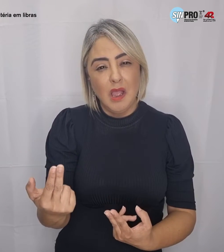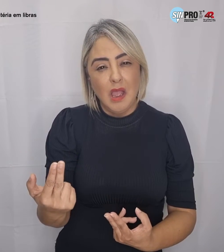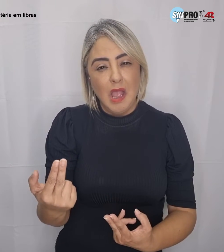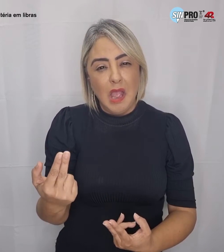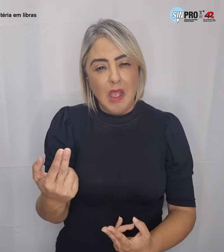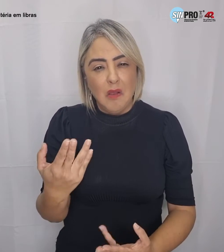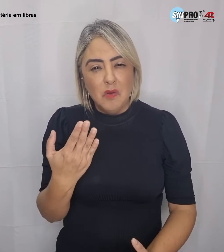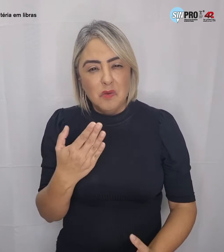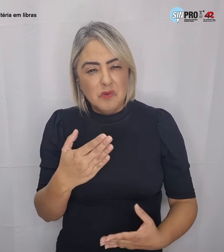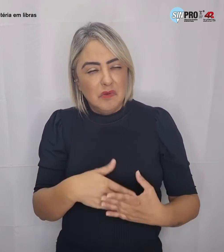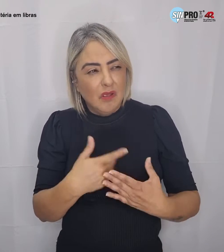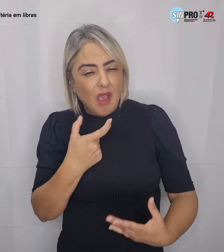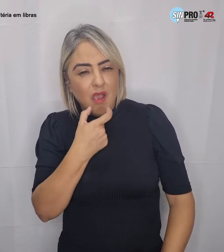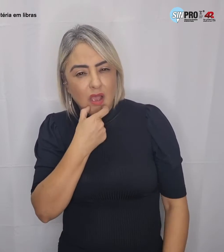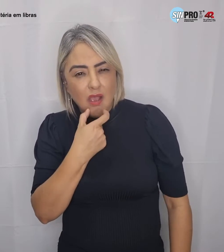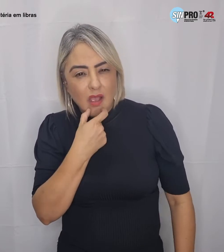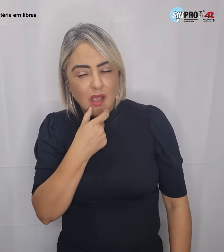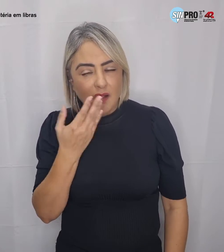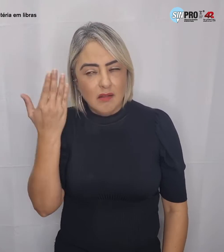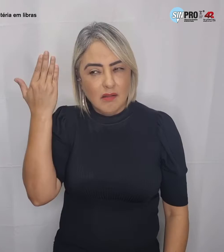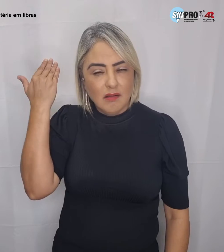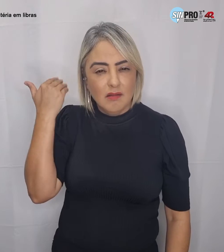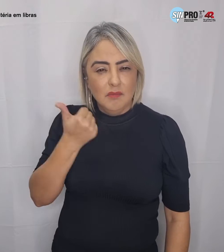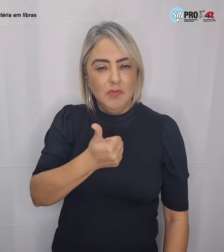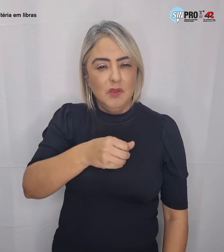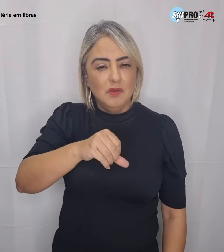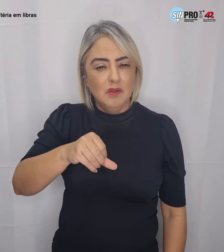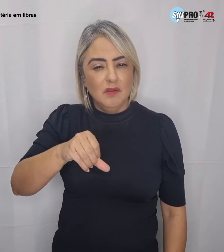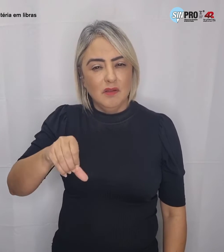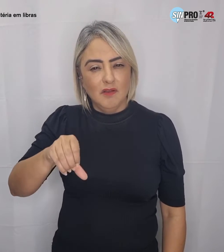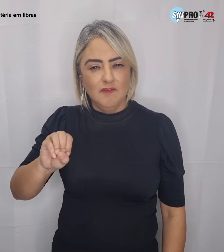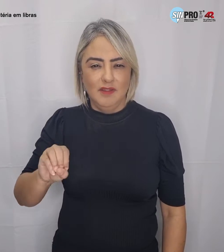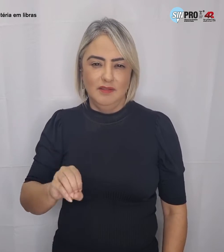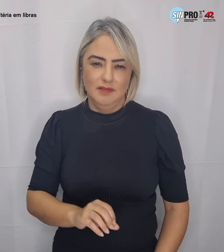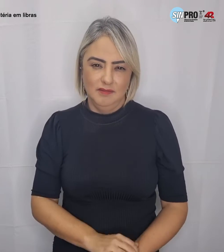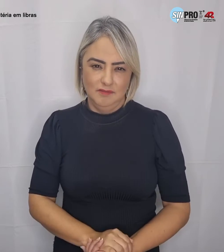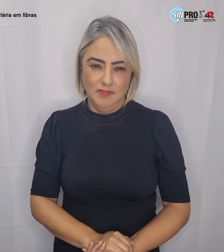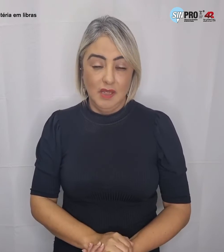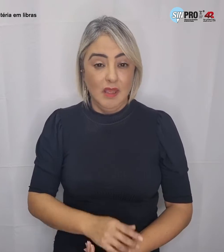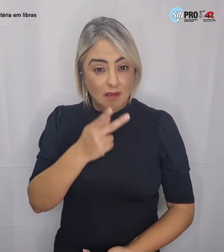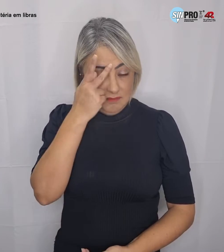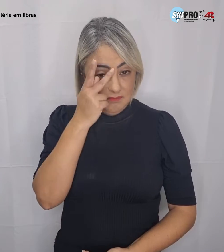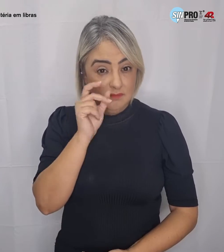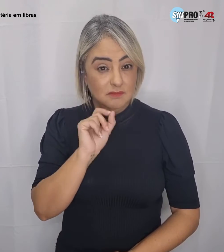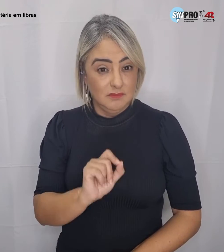fundamentalistas neoliberais dos anos de 1990 para